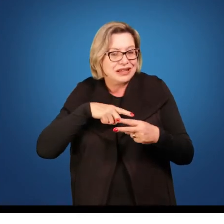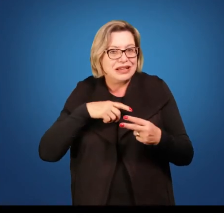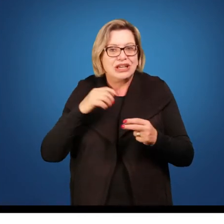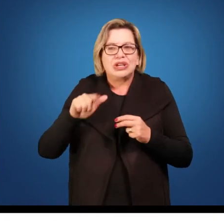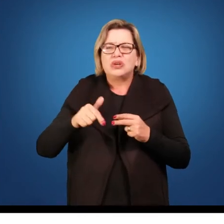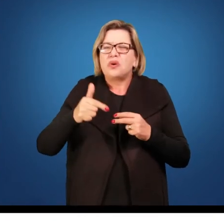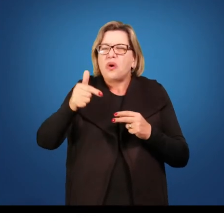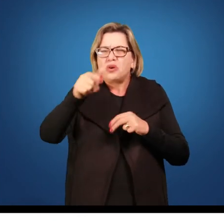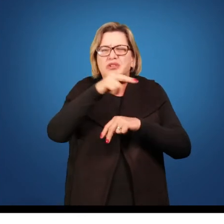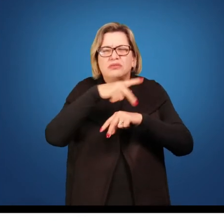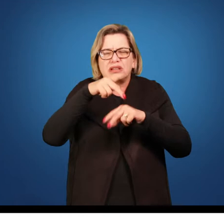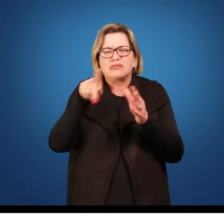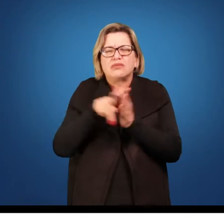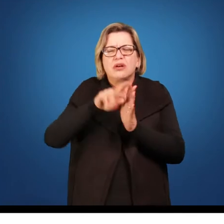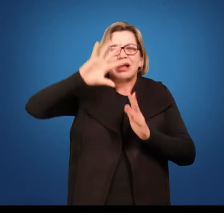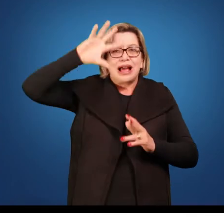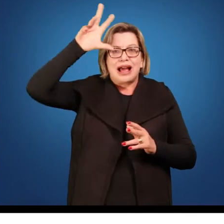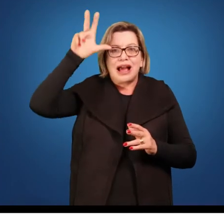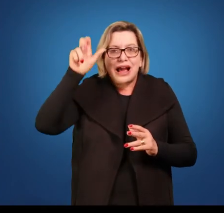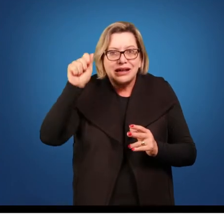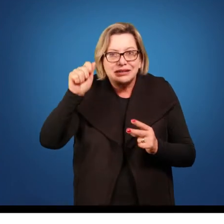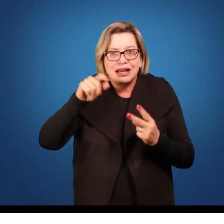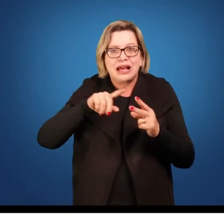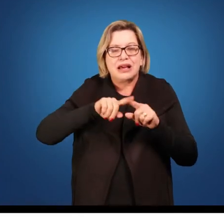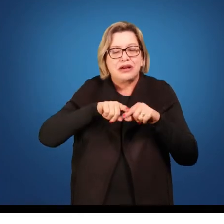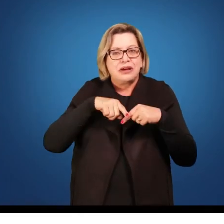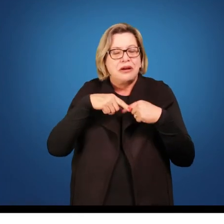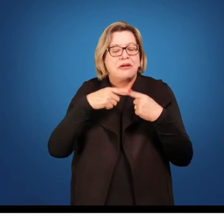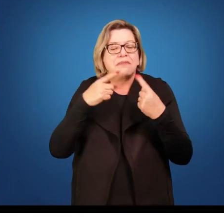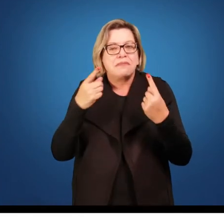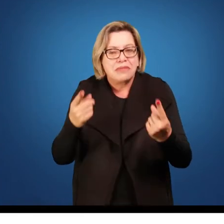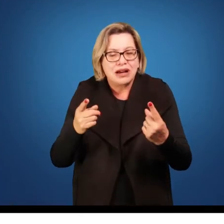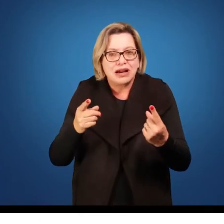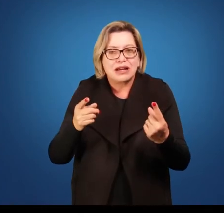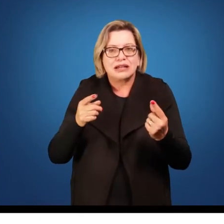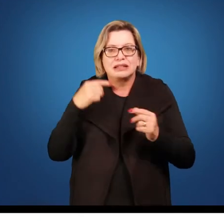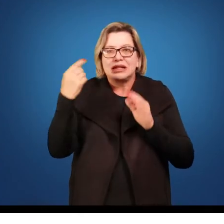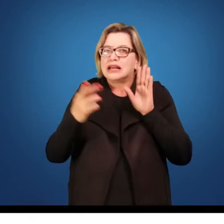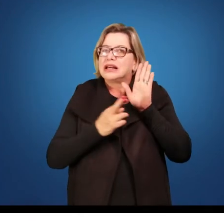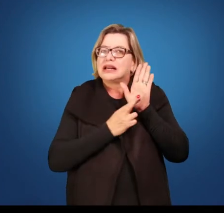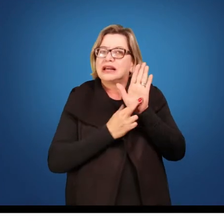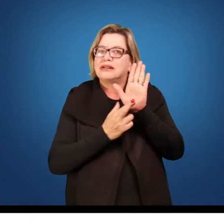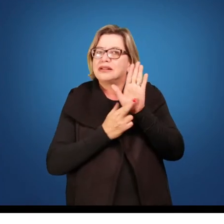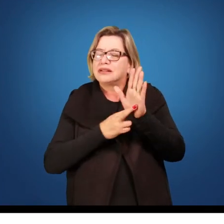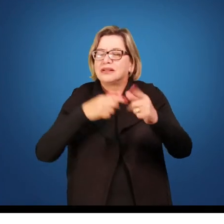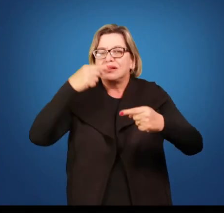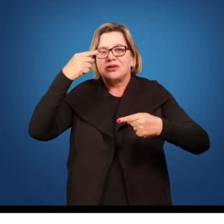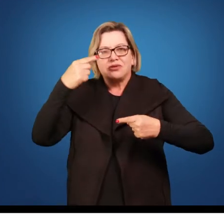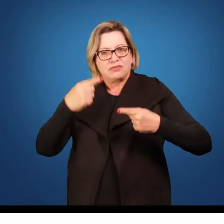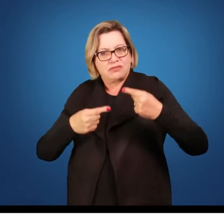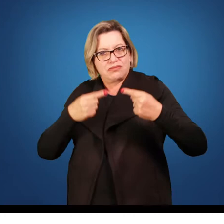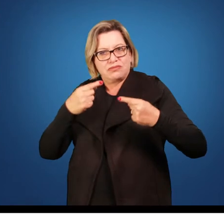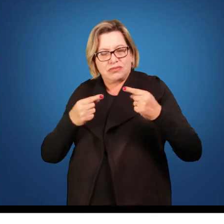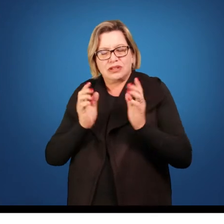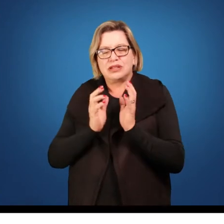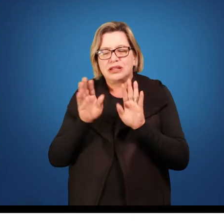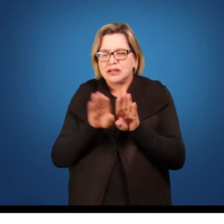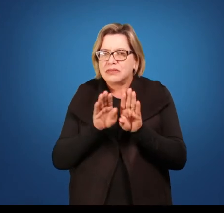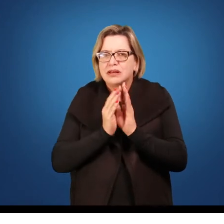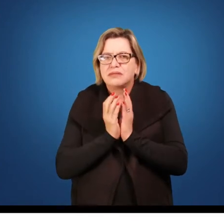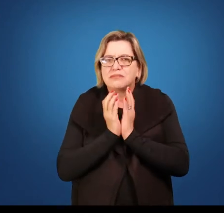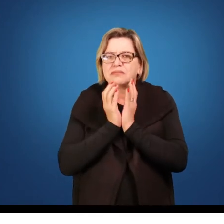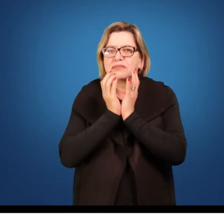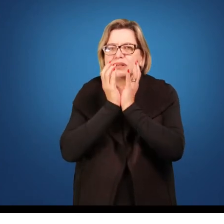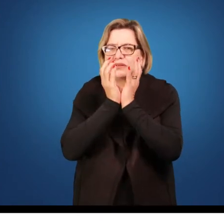e alguns países asiáticos. Mas no quesito de representações políticas ou participações políticas,